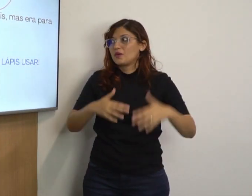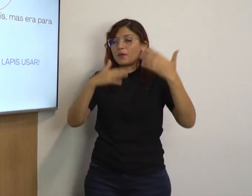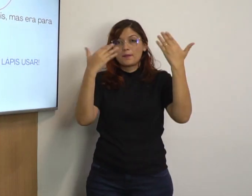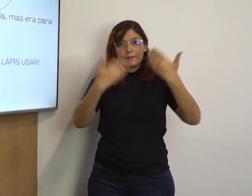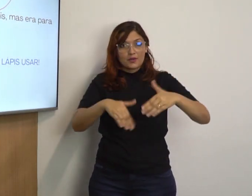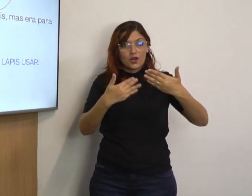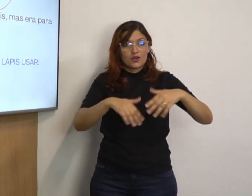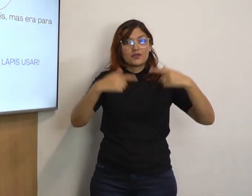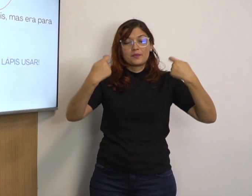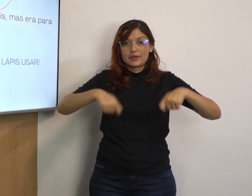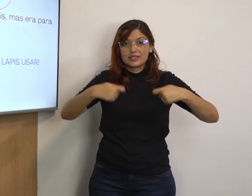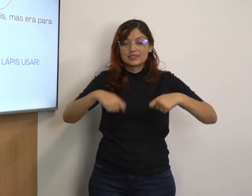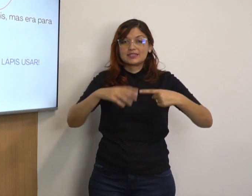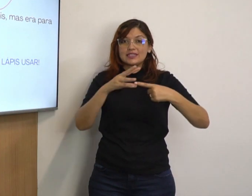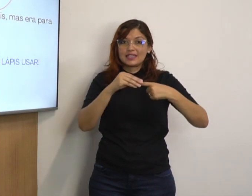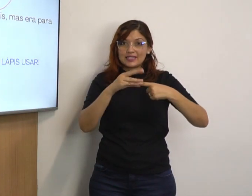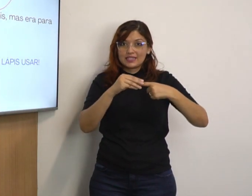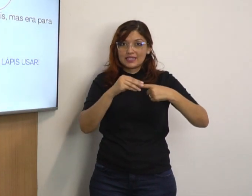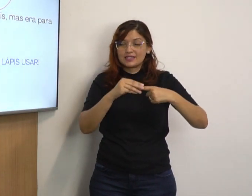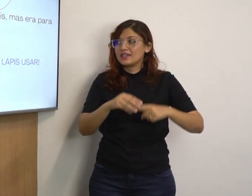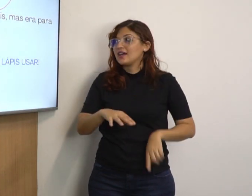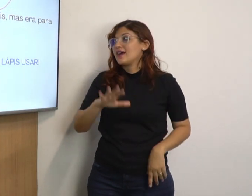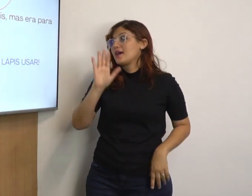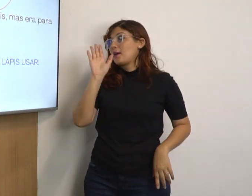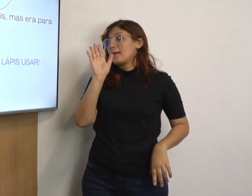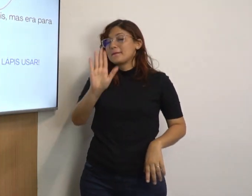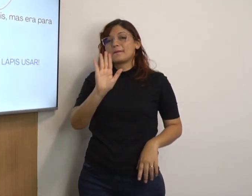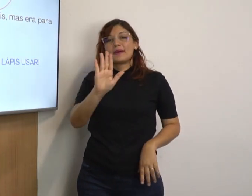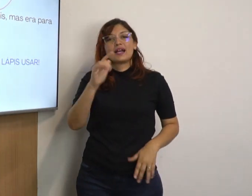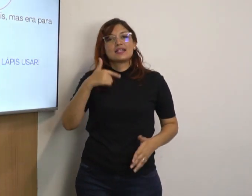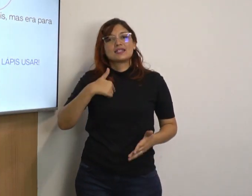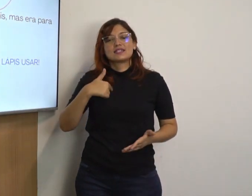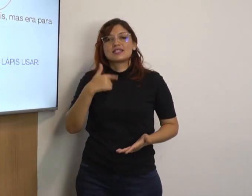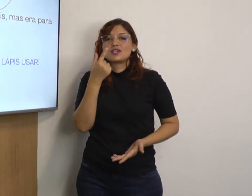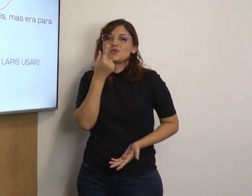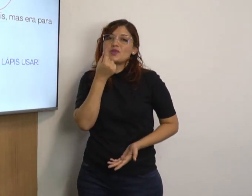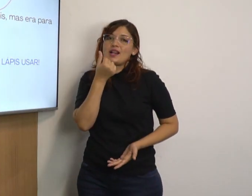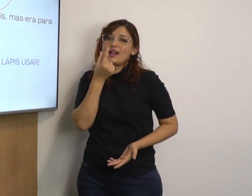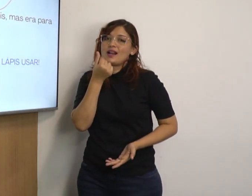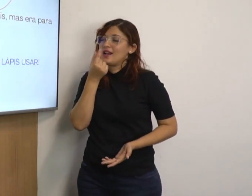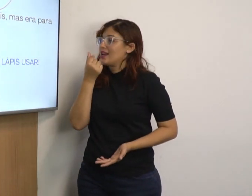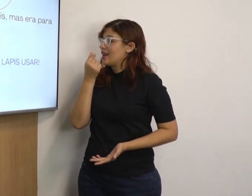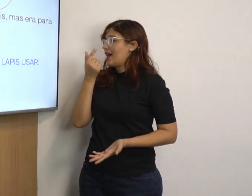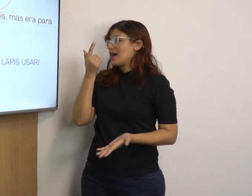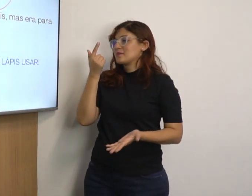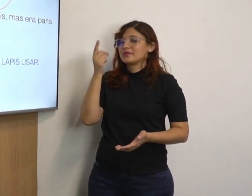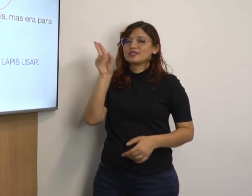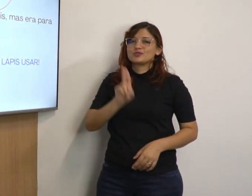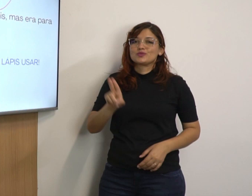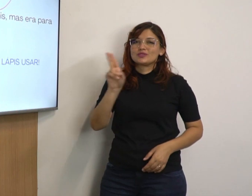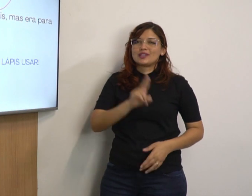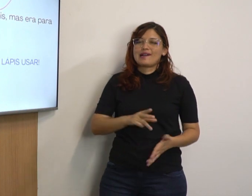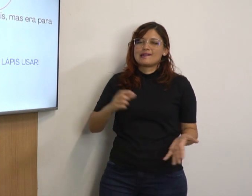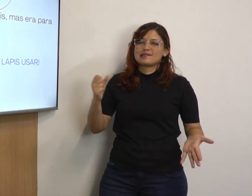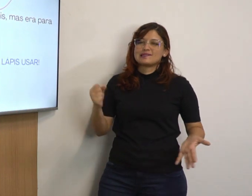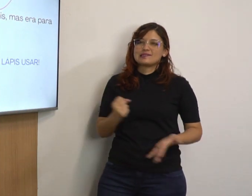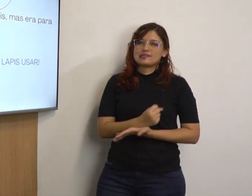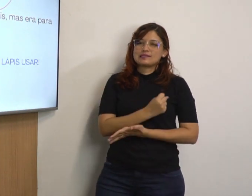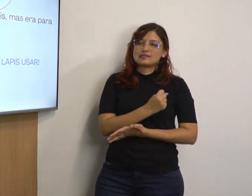A orientação de que a prova precisa ser feita de caneta. Mas o que foi que eu fiz? Usei o lápis.